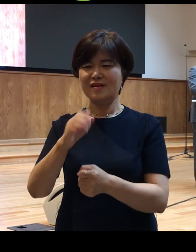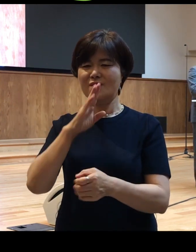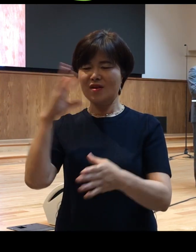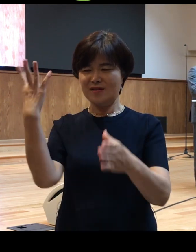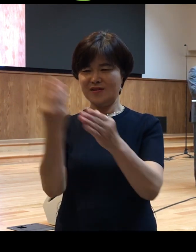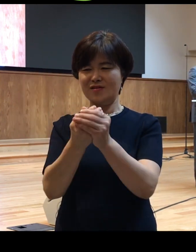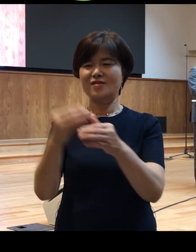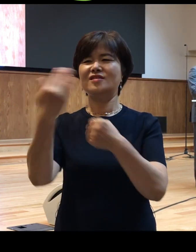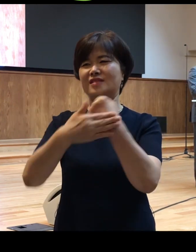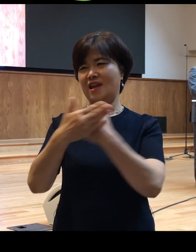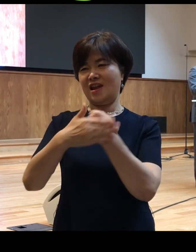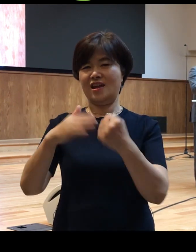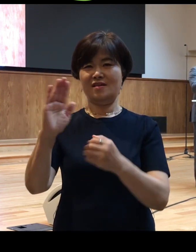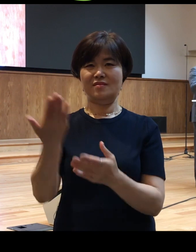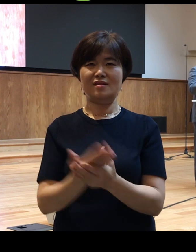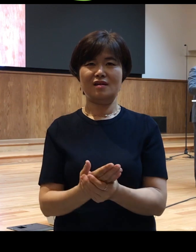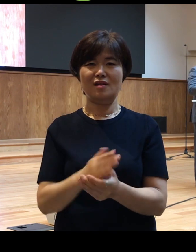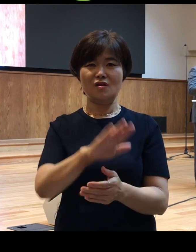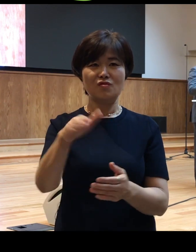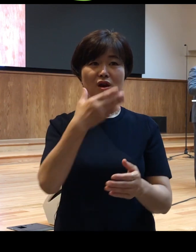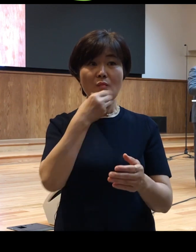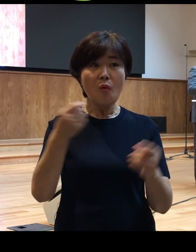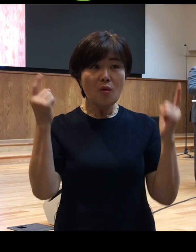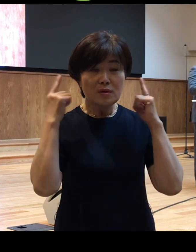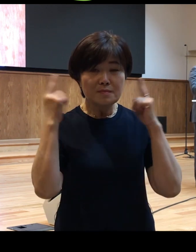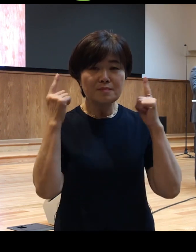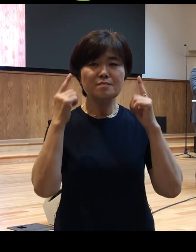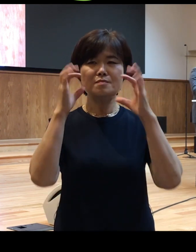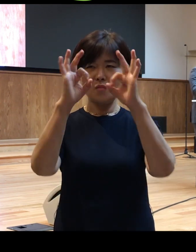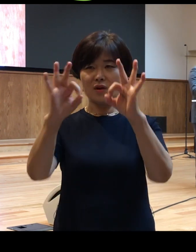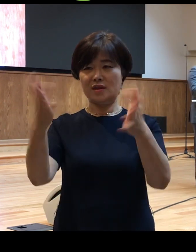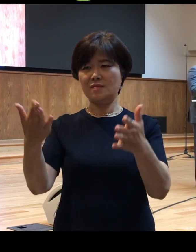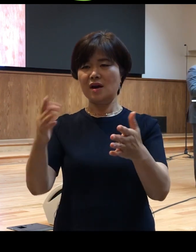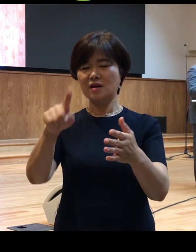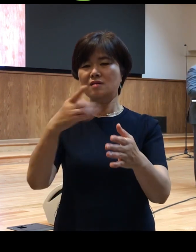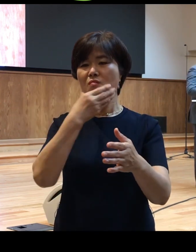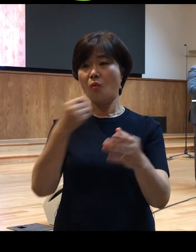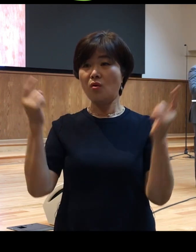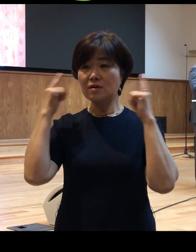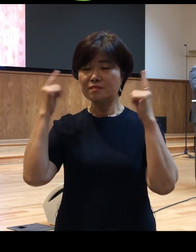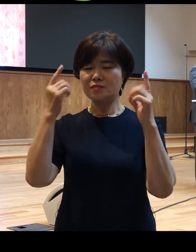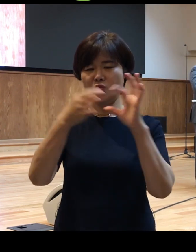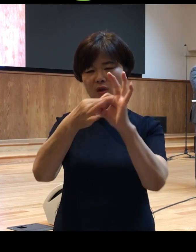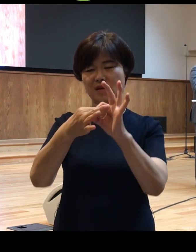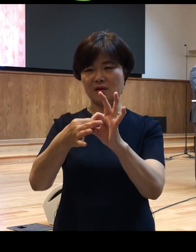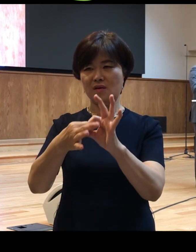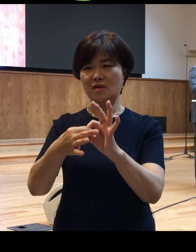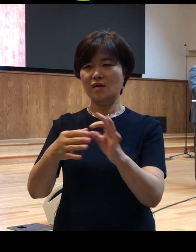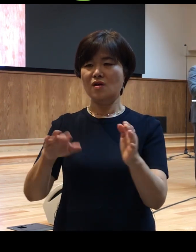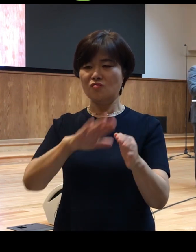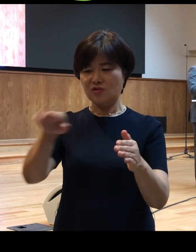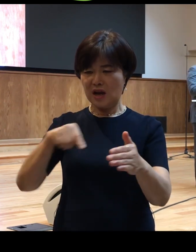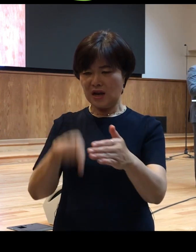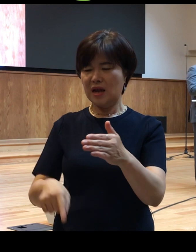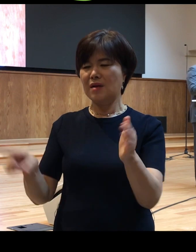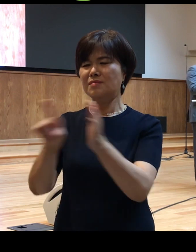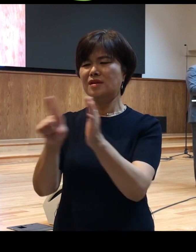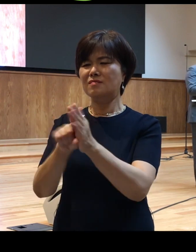우리가 보금을 듣지만 그 보금을 통해서 우리 안에 믿음을 주시고 소망을 주시고